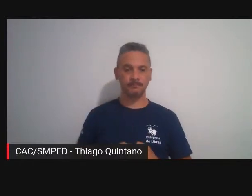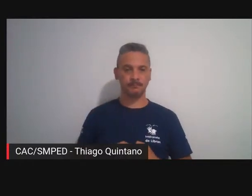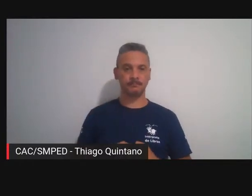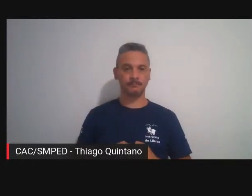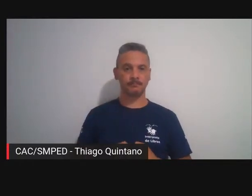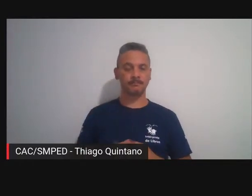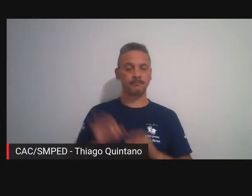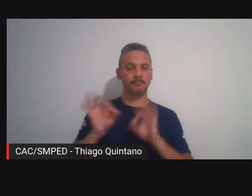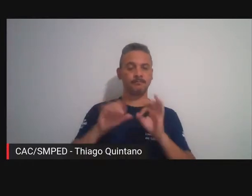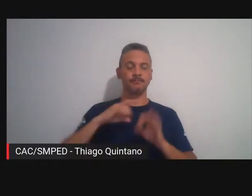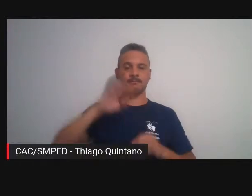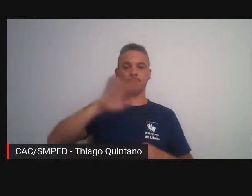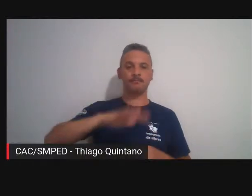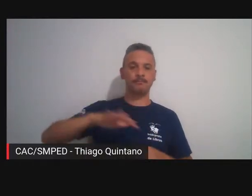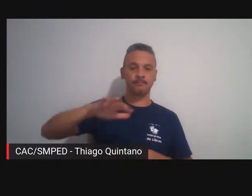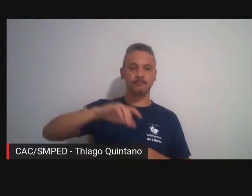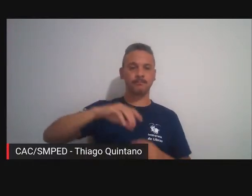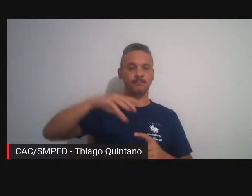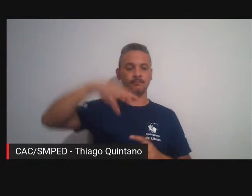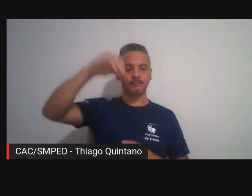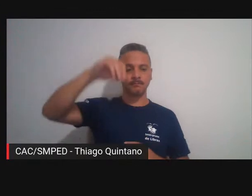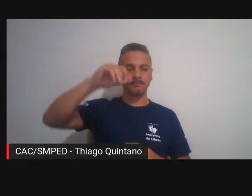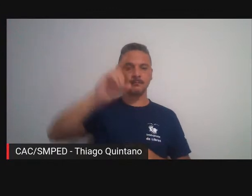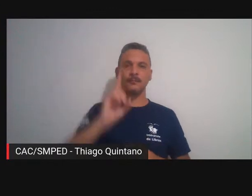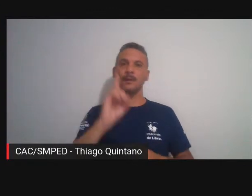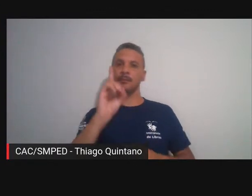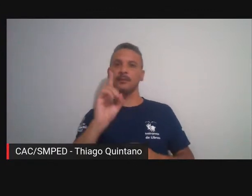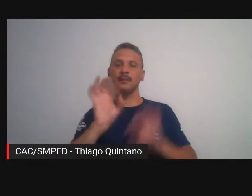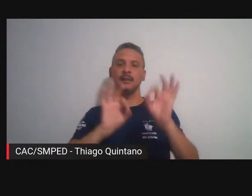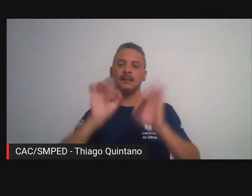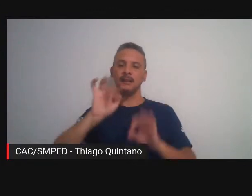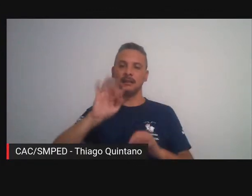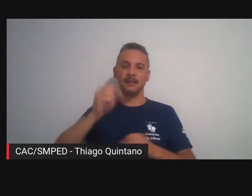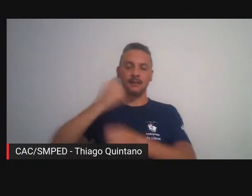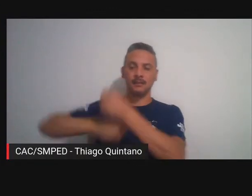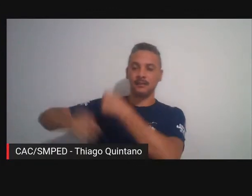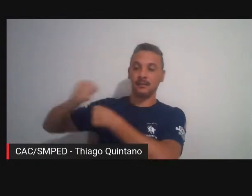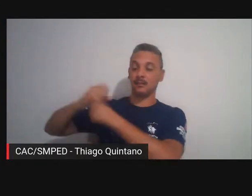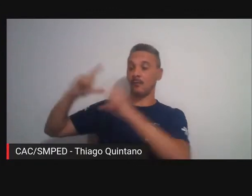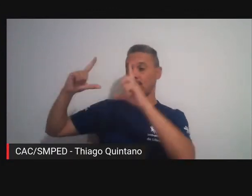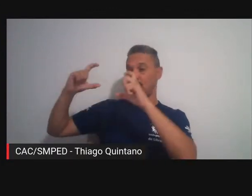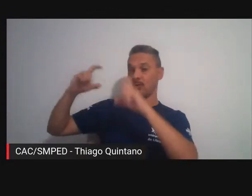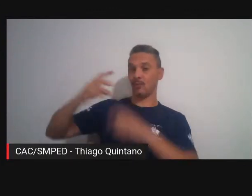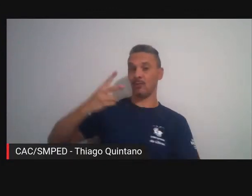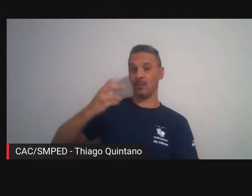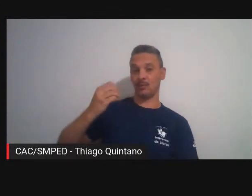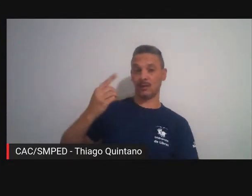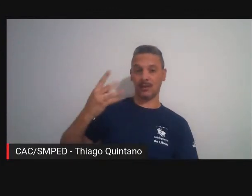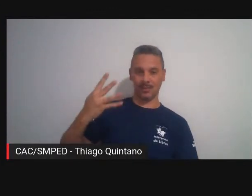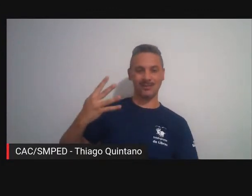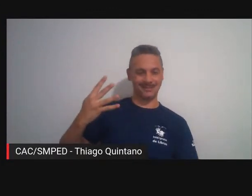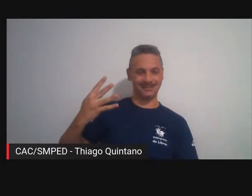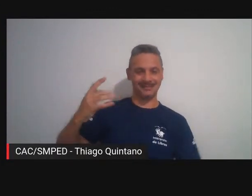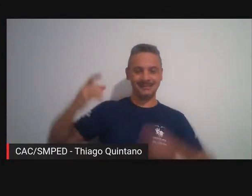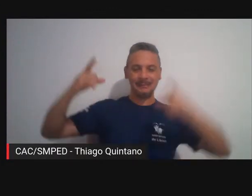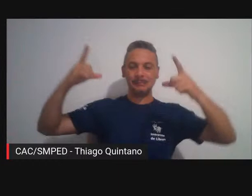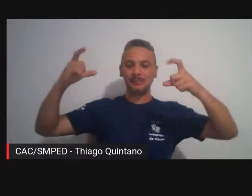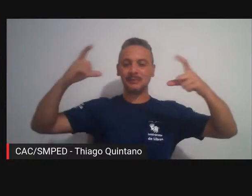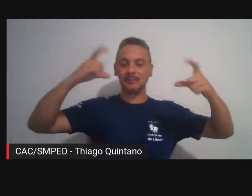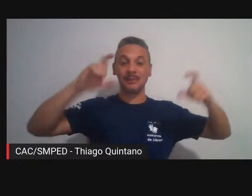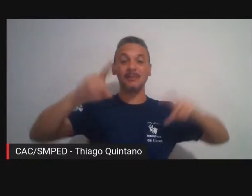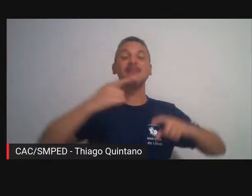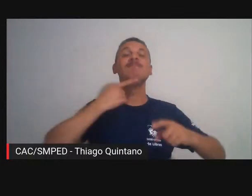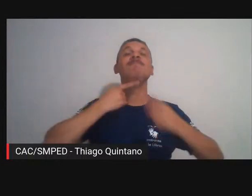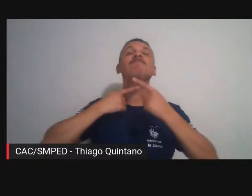antenas por fotografias tiradas por mim em 2014 mas que a vontade nessa